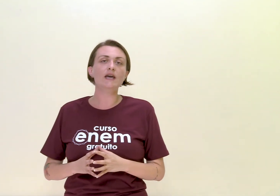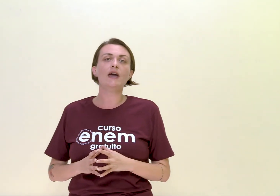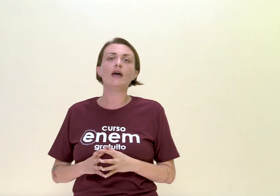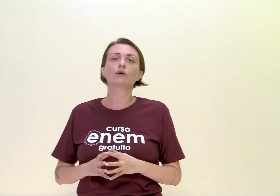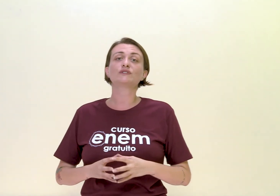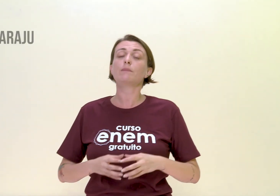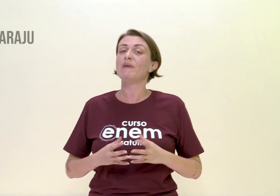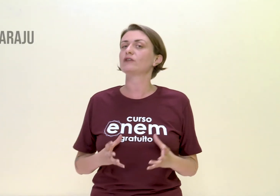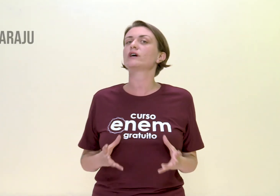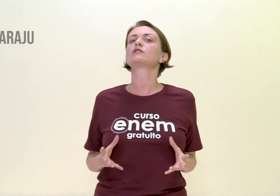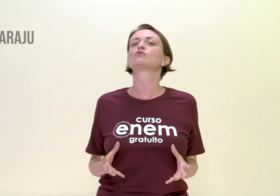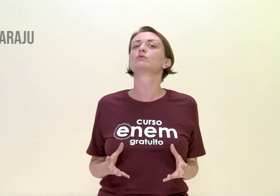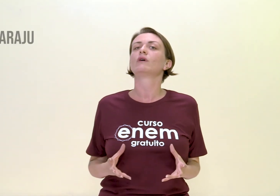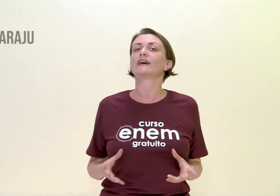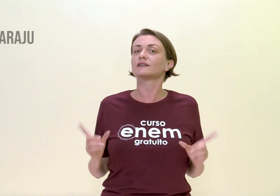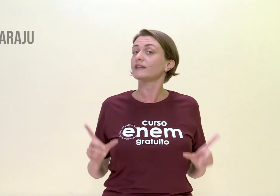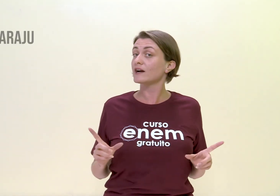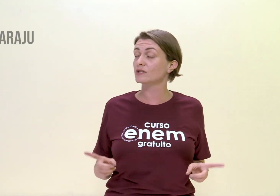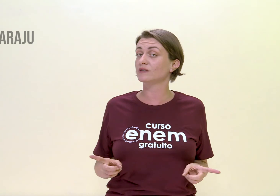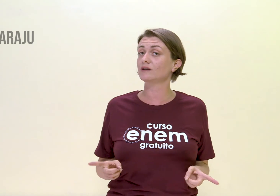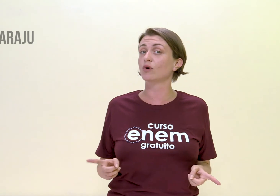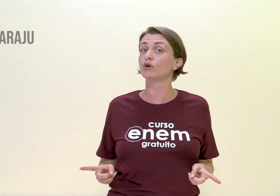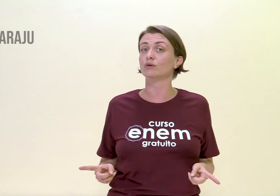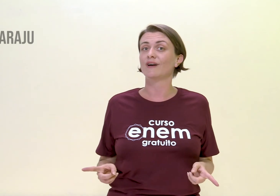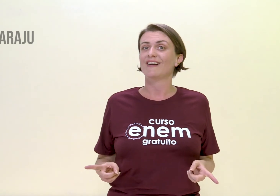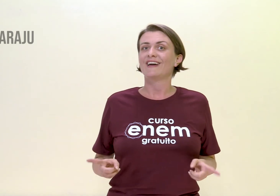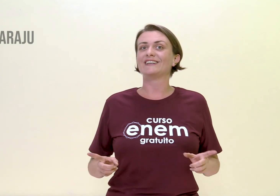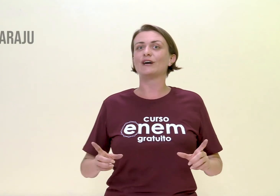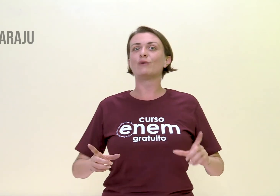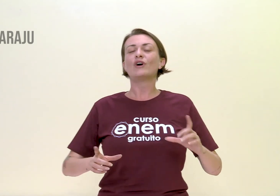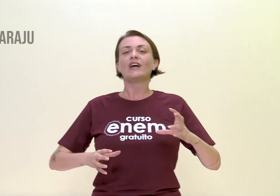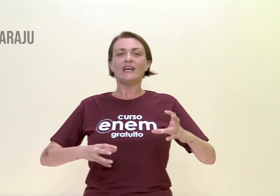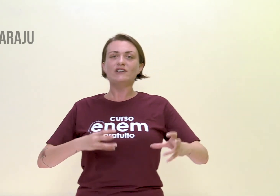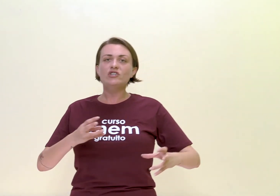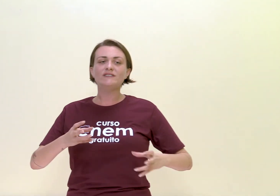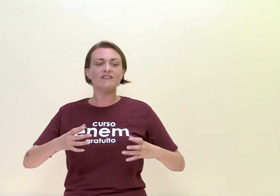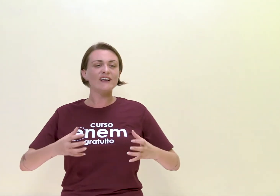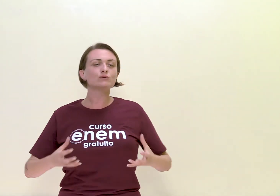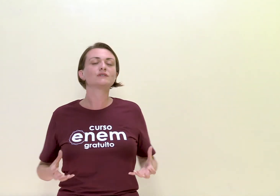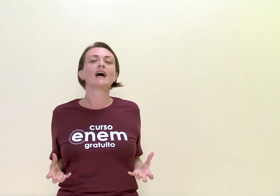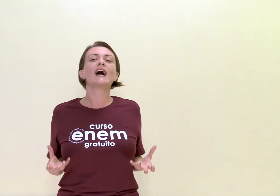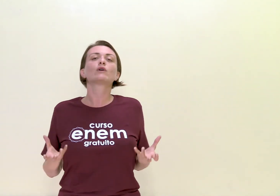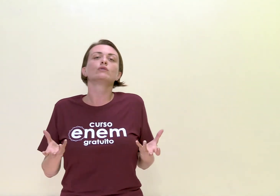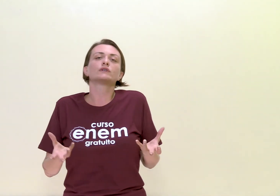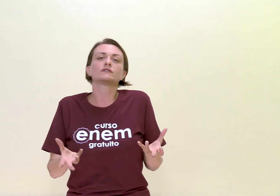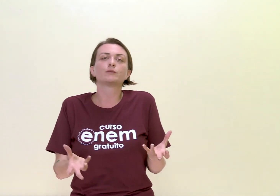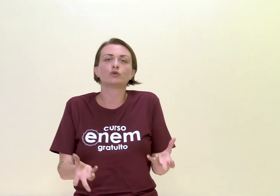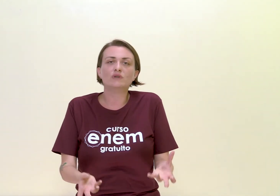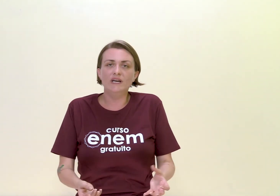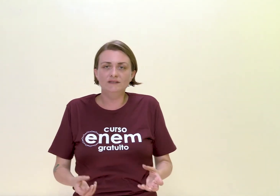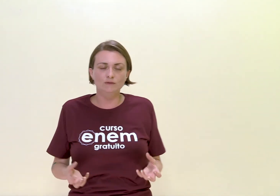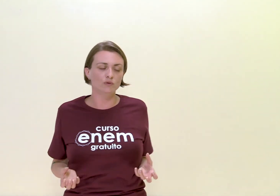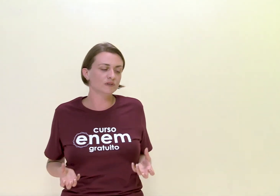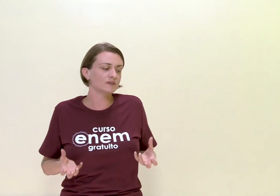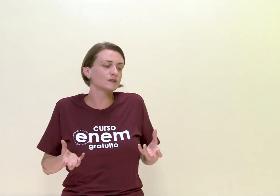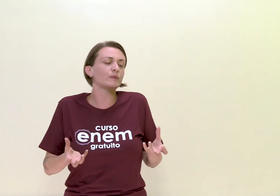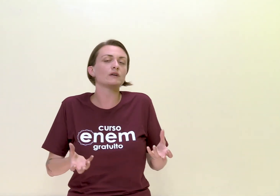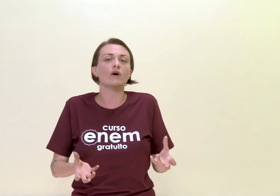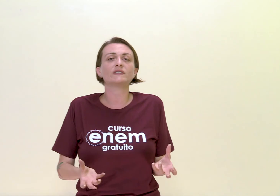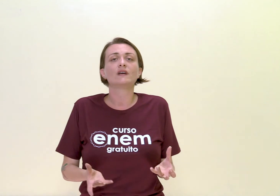é o Sepete Araju. Essa terra já tem dono. Então, ele diz, ele vai lutar contra esses portugueses, contra esses espanhóis,